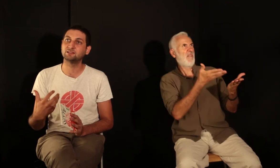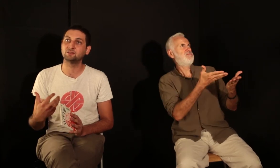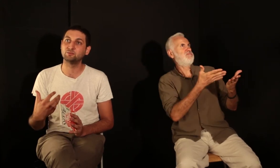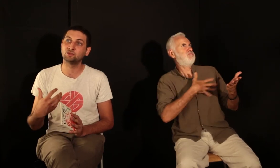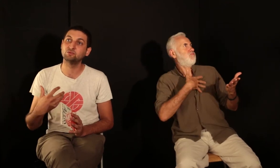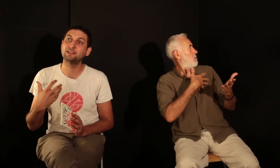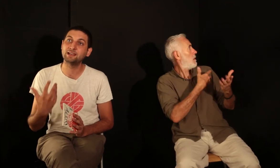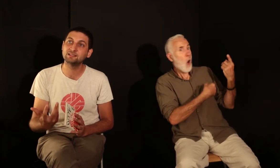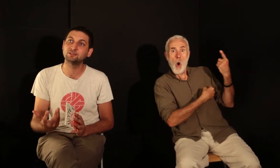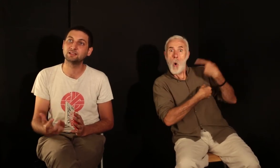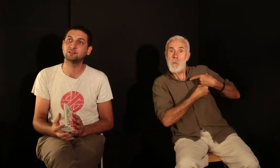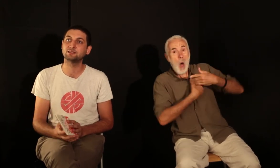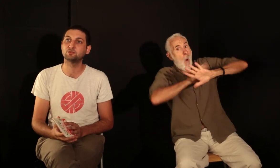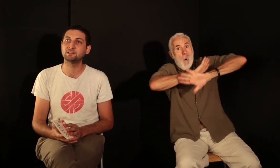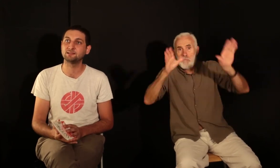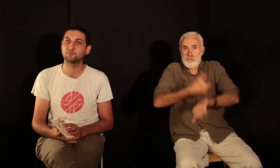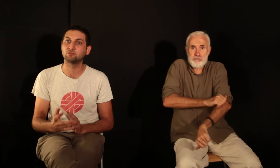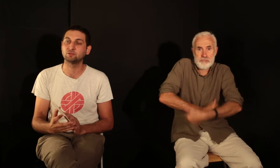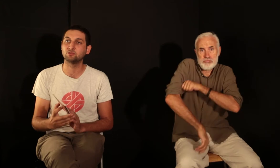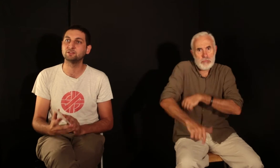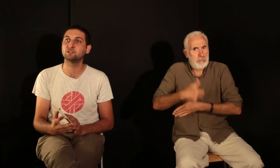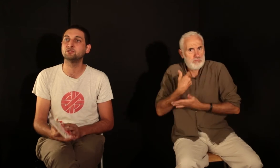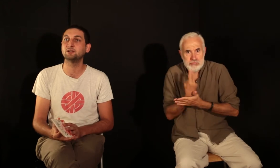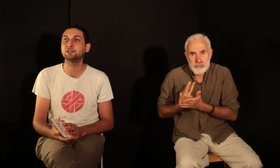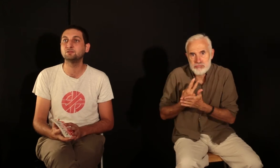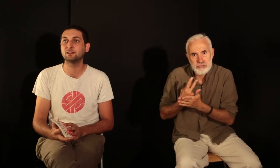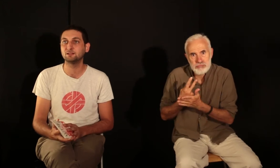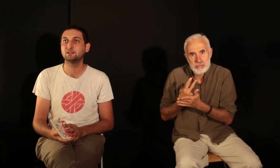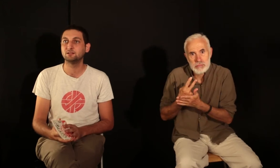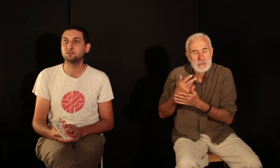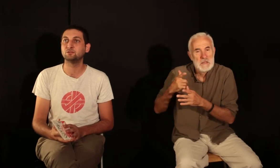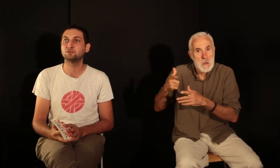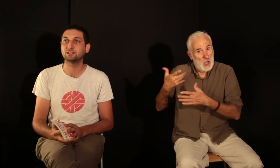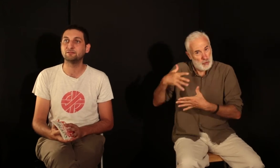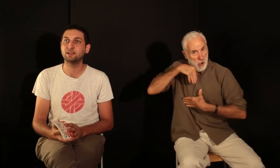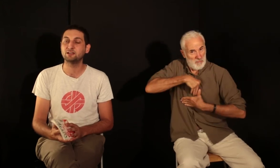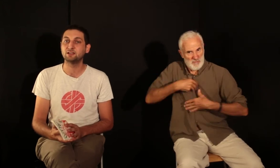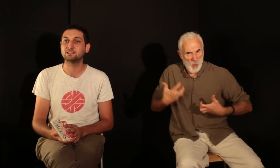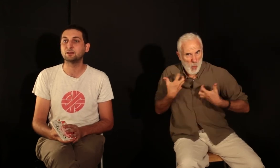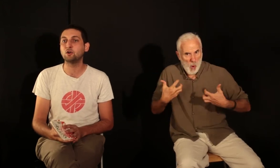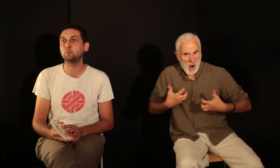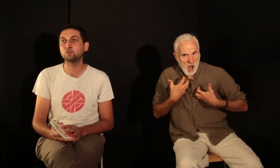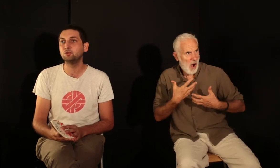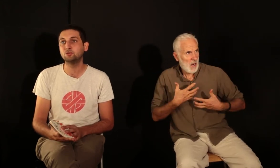et puis surtout une analyse de ce qu'il était en train de se passer. Donc « Le visage de lutte est le résultat de ce travail, et c'est vraiment un brûlot